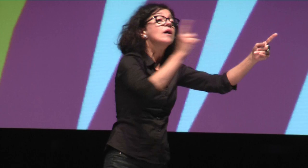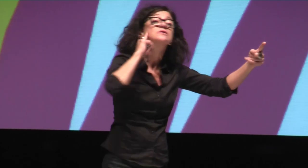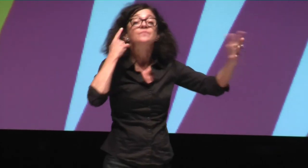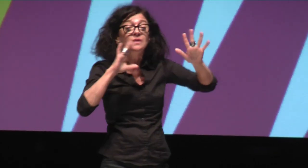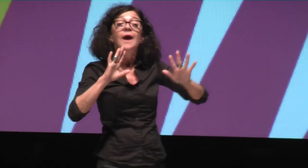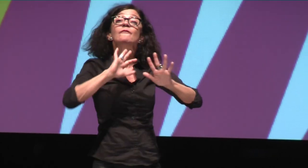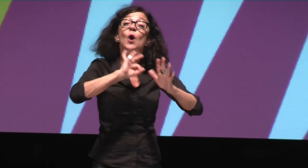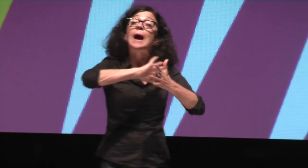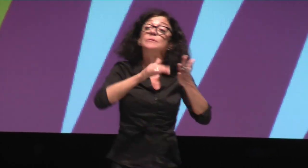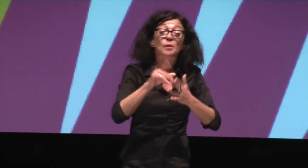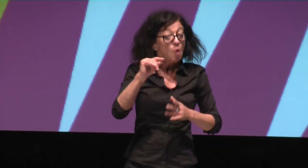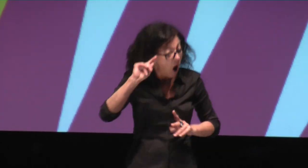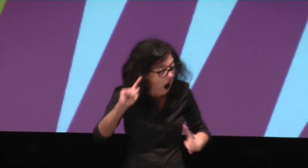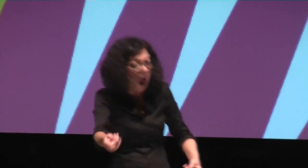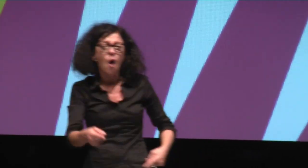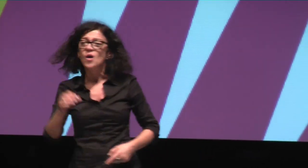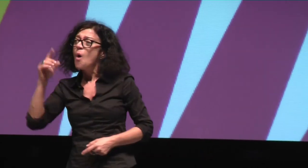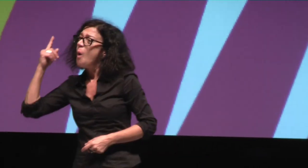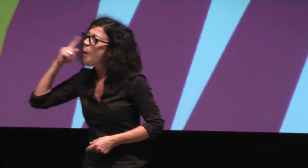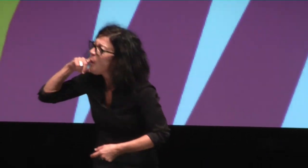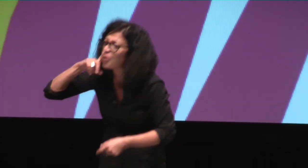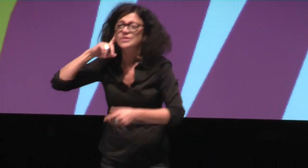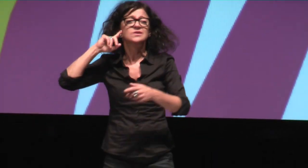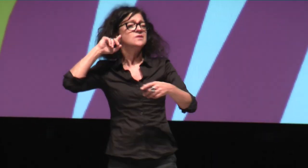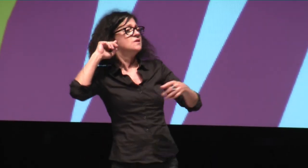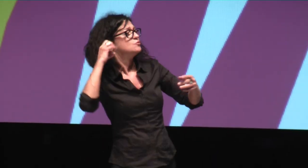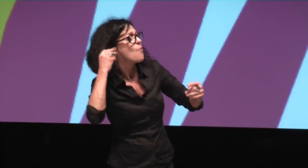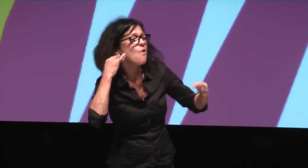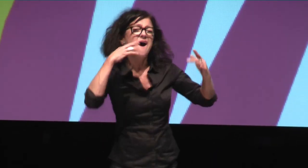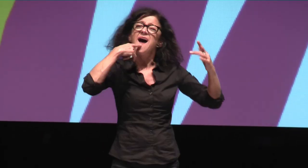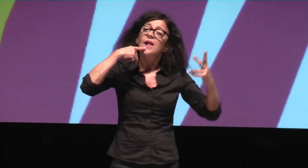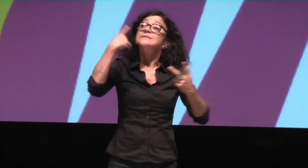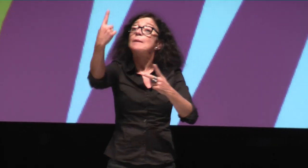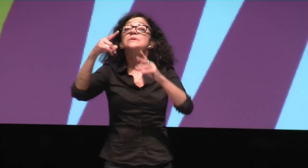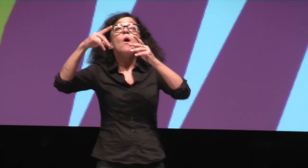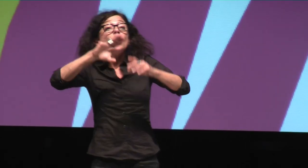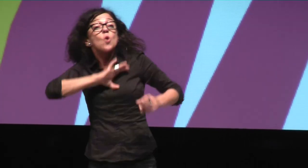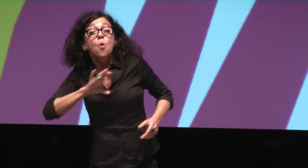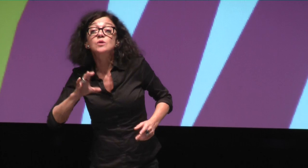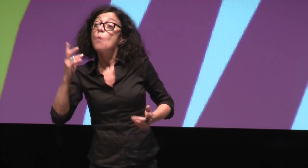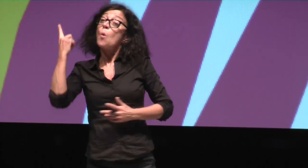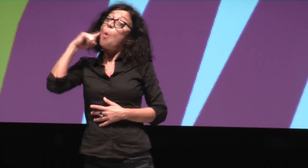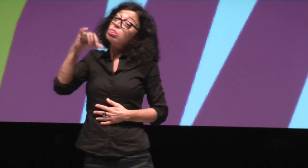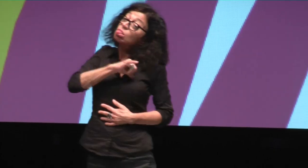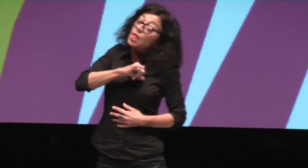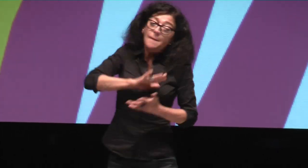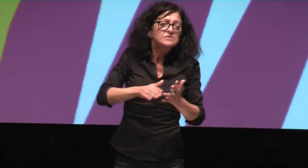Gehörlose oder nur für die oder die Gemeinschaft, sondern für Gebärdensprachnutzer und so auch für Hörende,